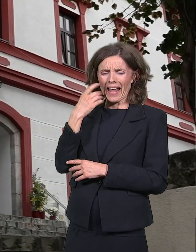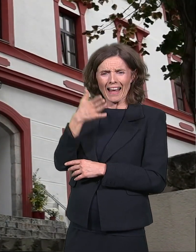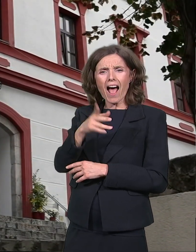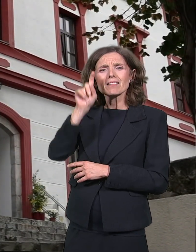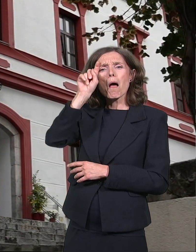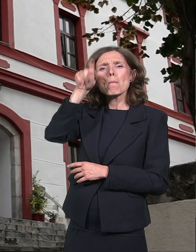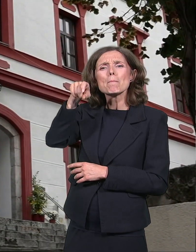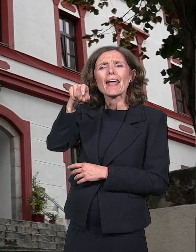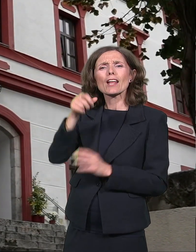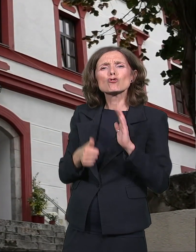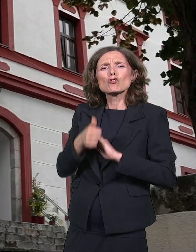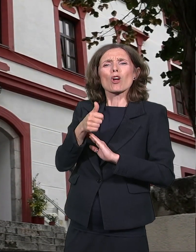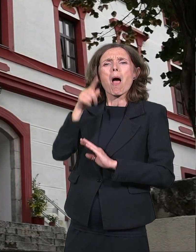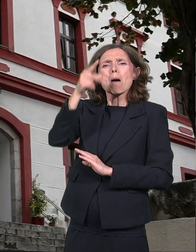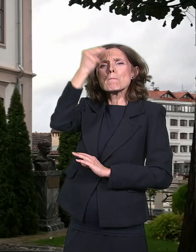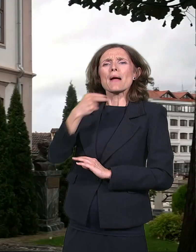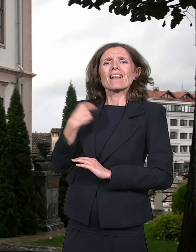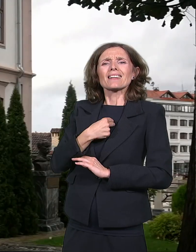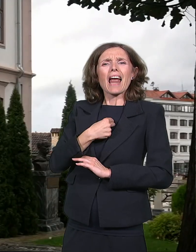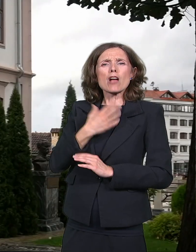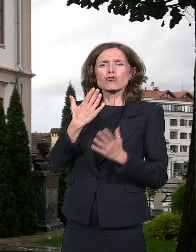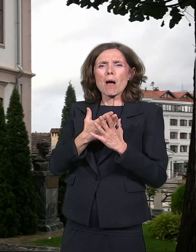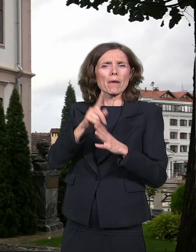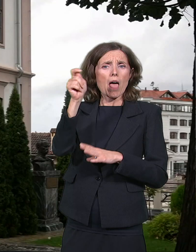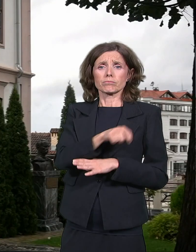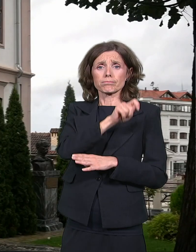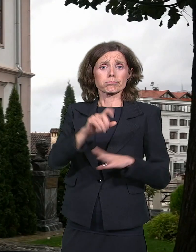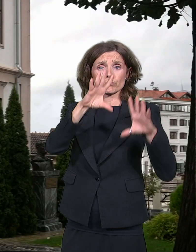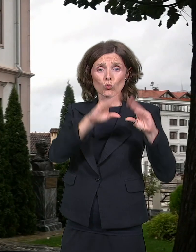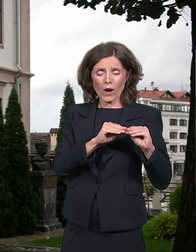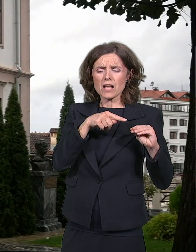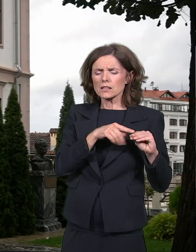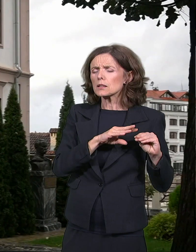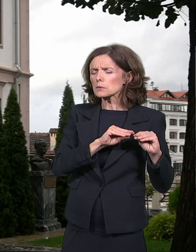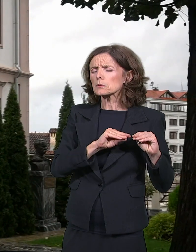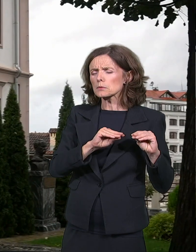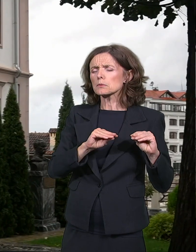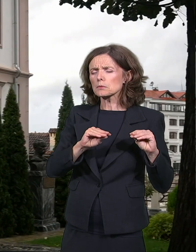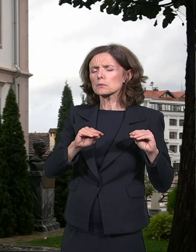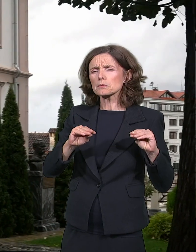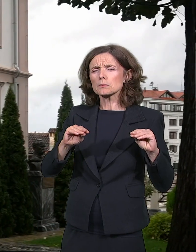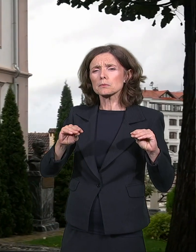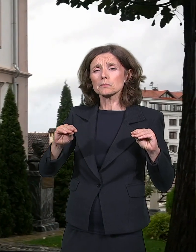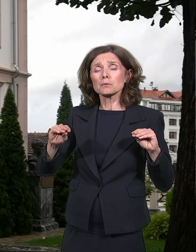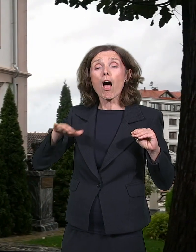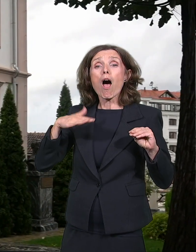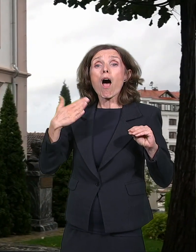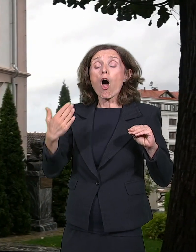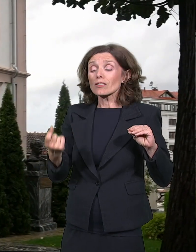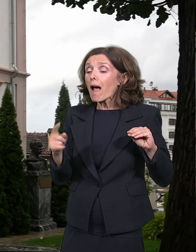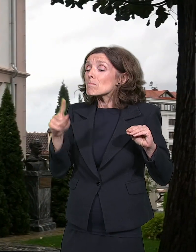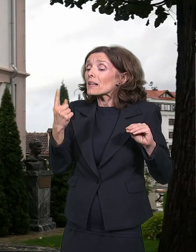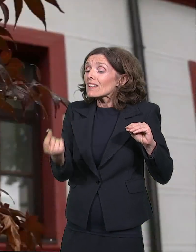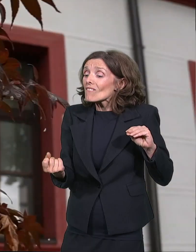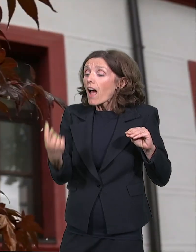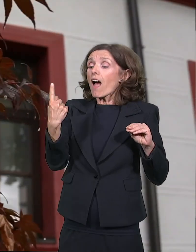Pečke patrijaršije, koja je uspostavljena u Staroj Srbiji u Osmanijskom